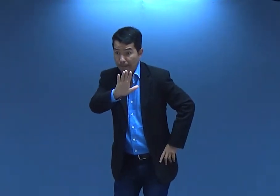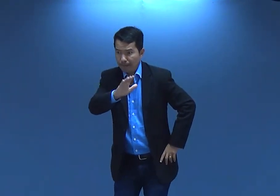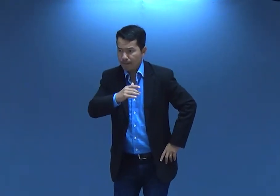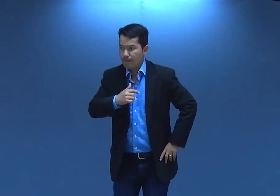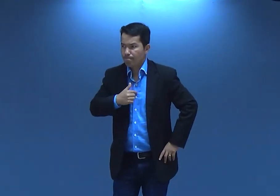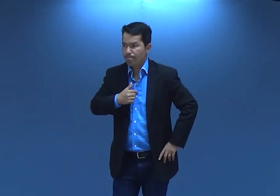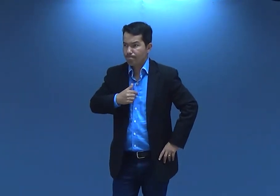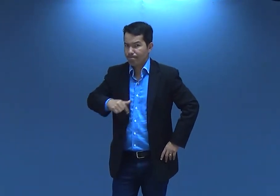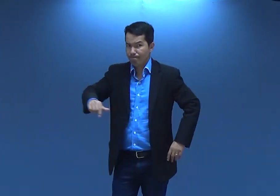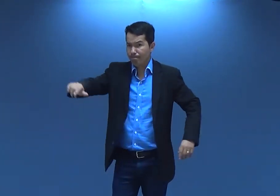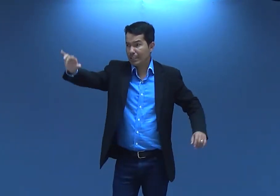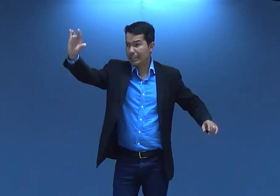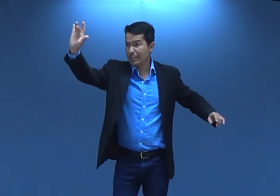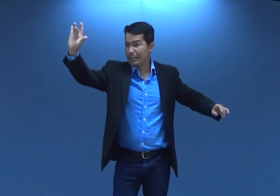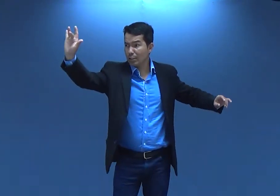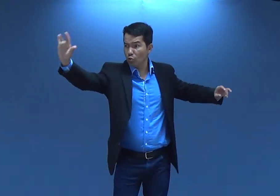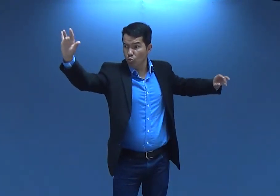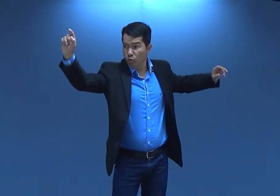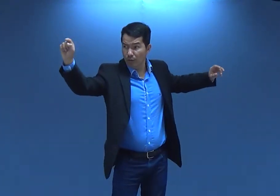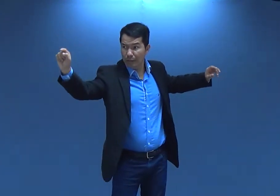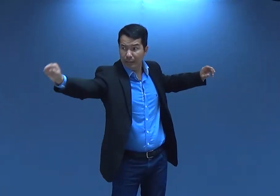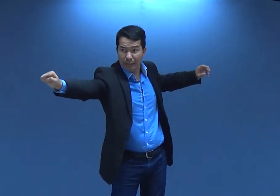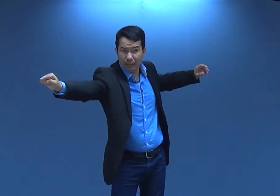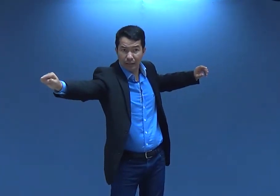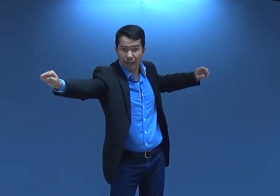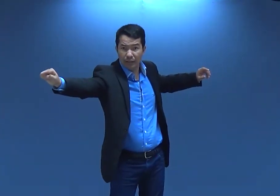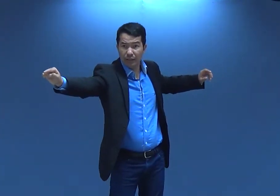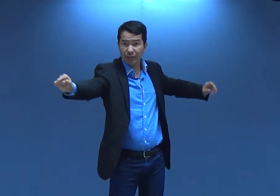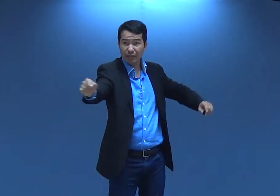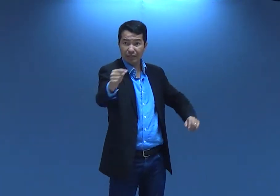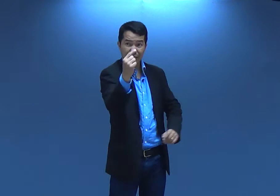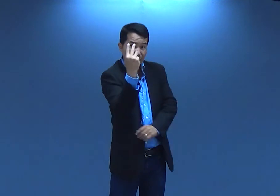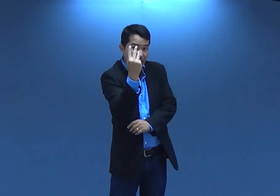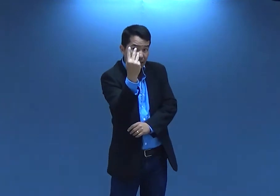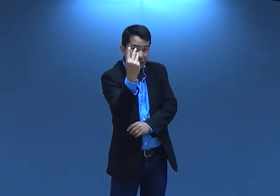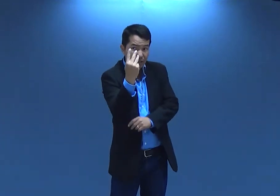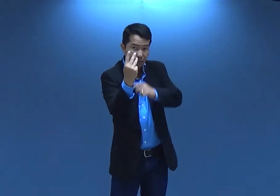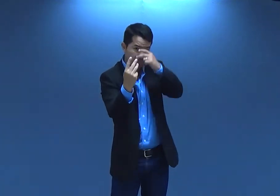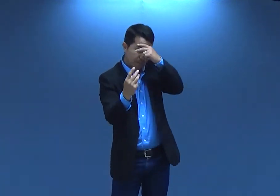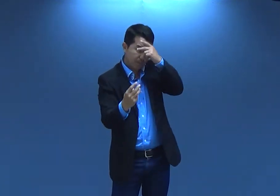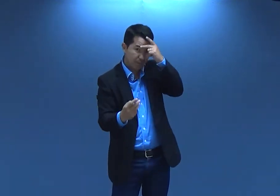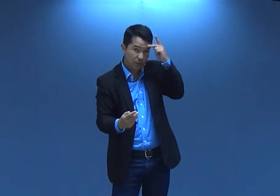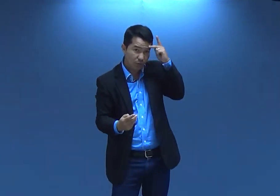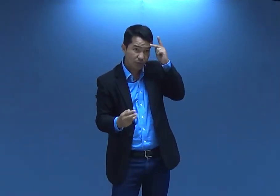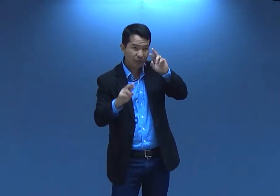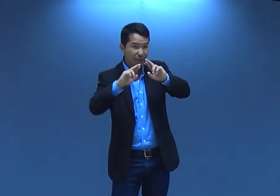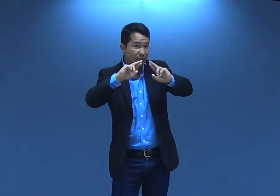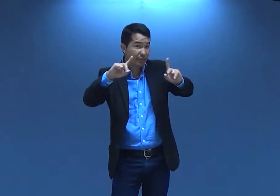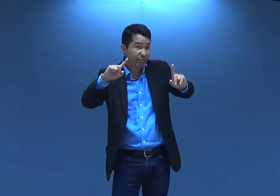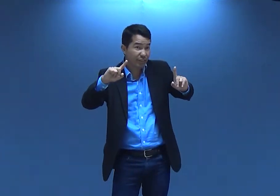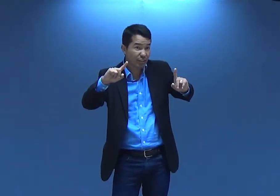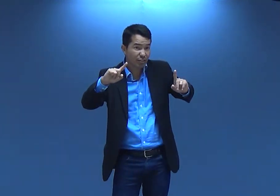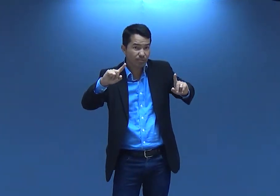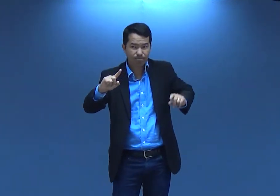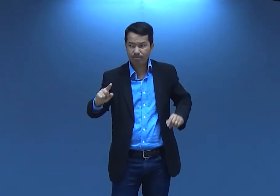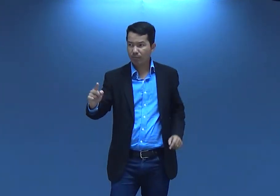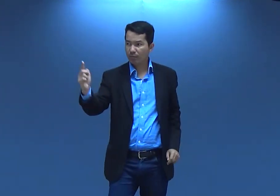E Deus pensou assim. Não, eu vou tocar em aquela pessoa. Três pessoas diferentes.